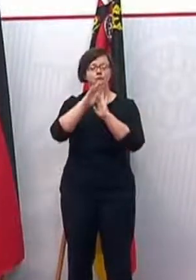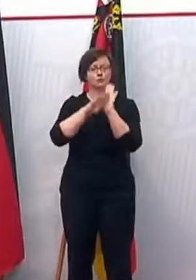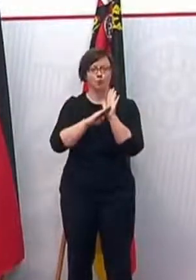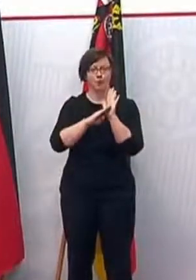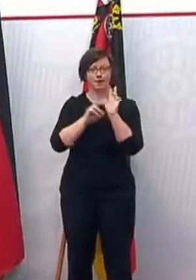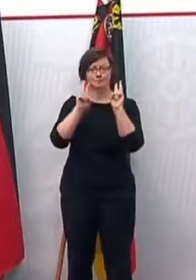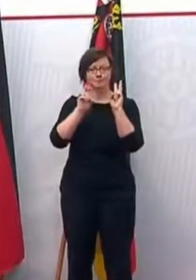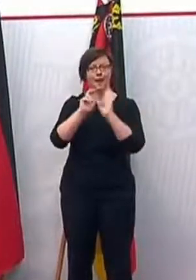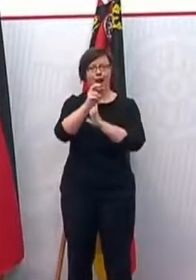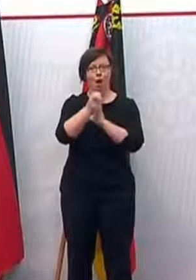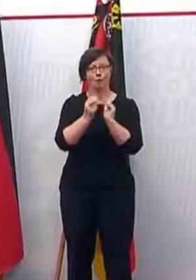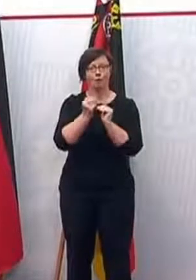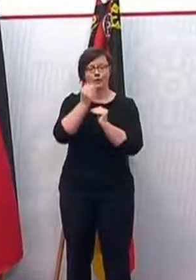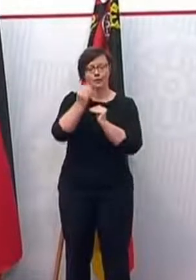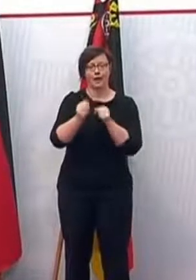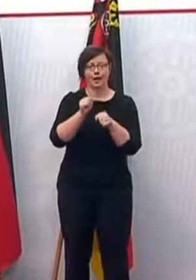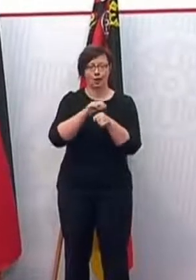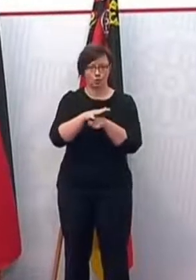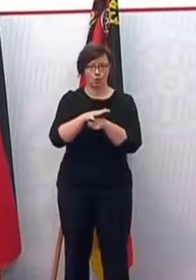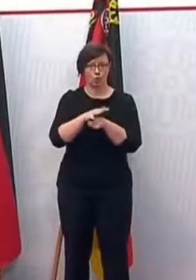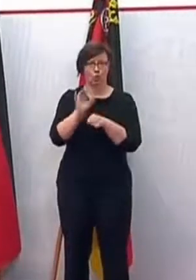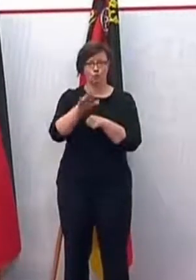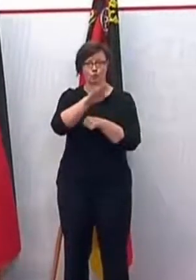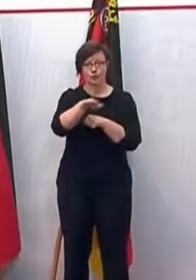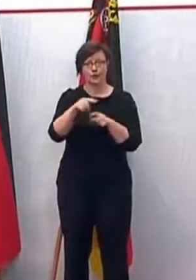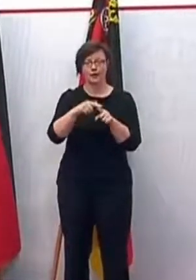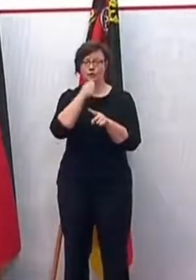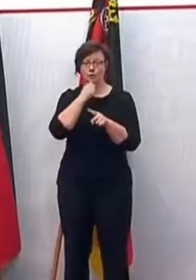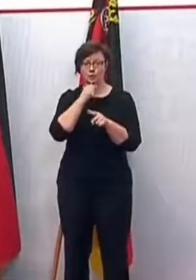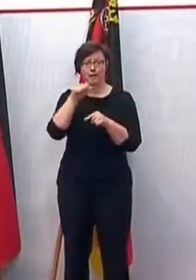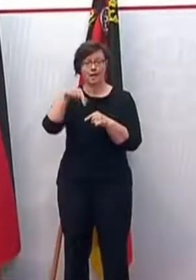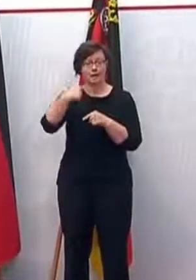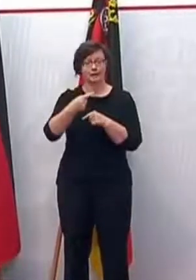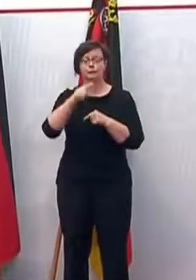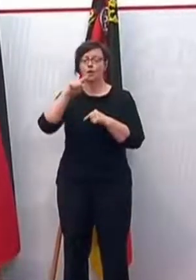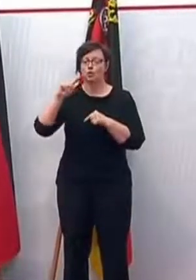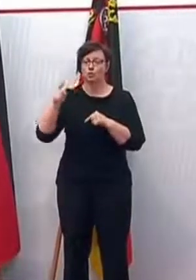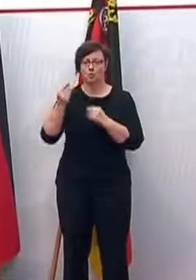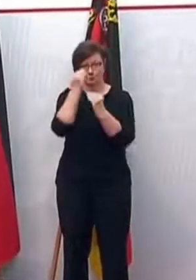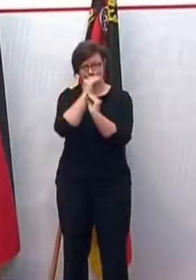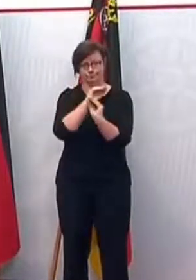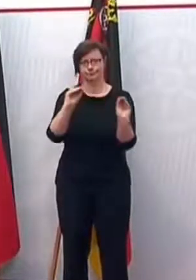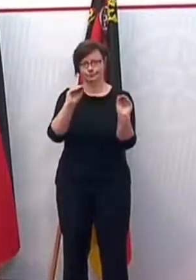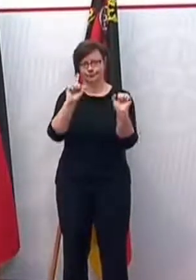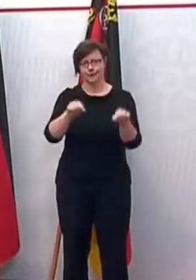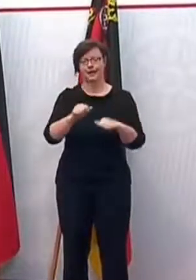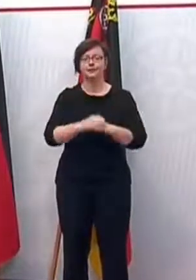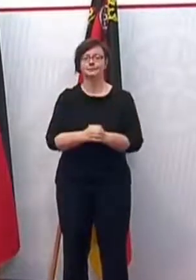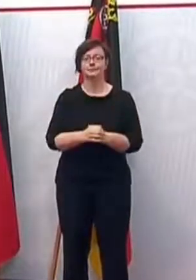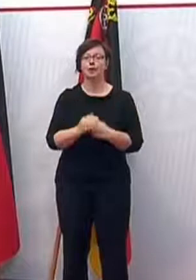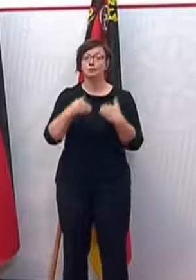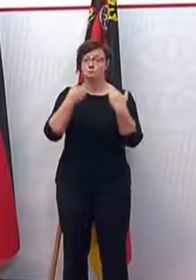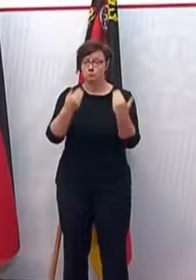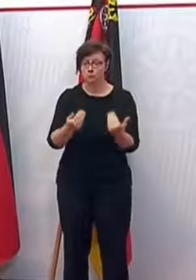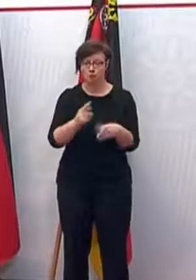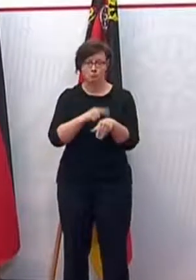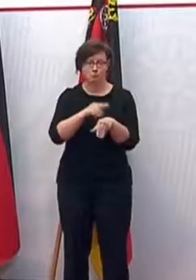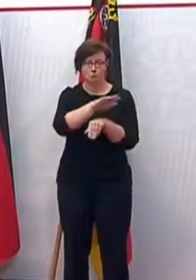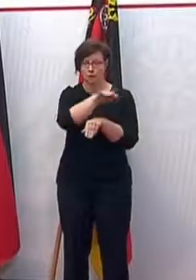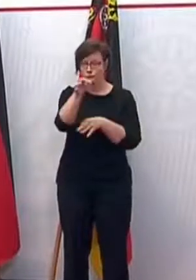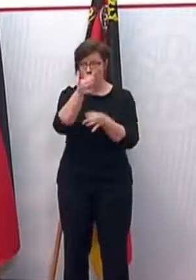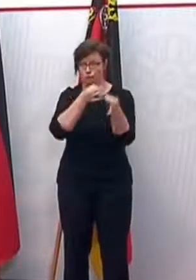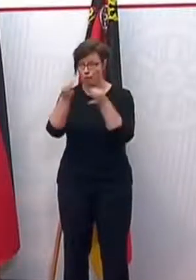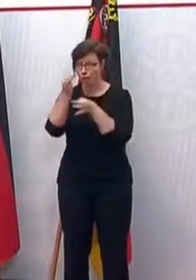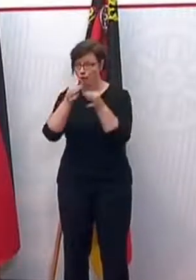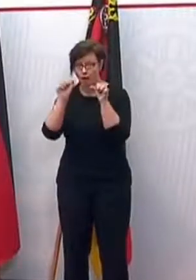und Jugendliche, zu dem es nächste Woche allerdings auch eine PK geben wird. Danach ist Zeit für Fragen und O-Töne.